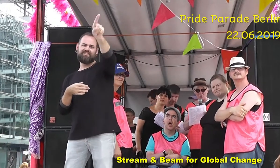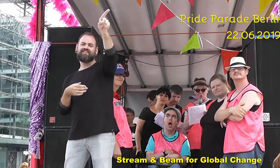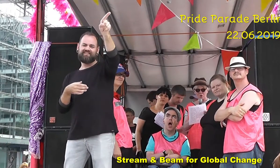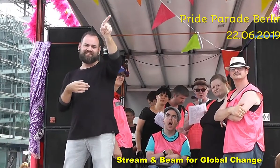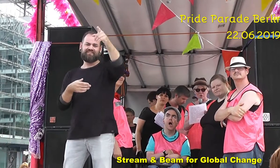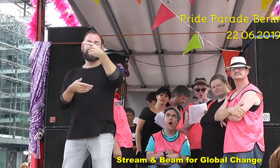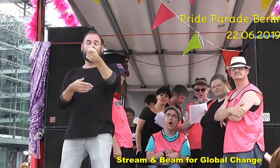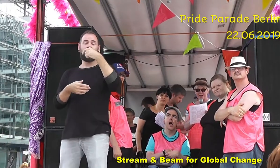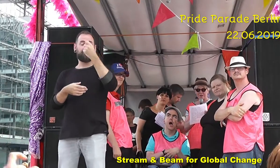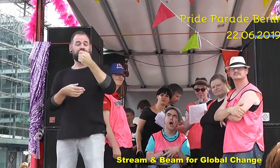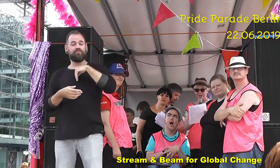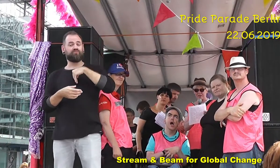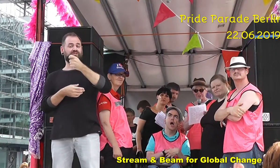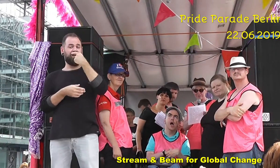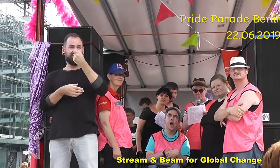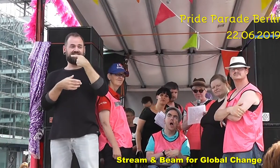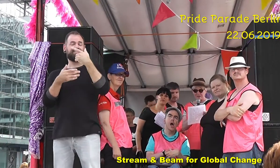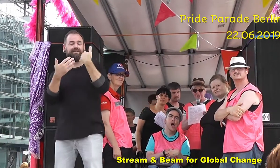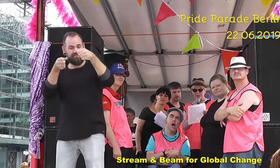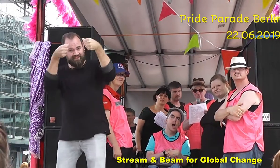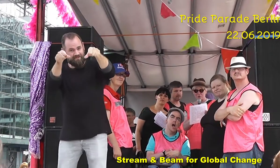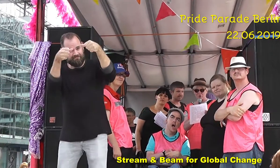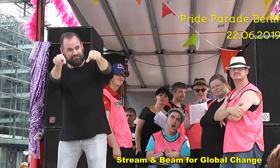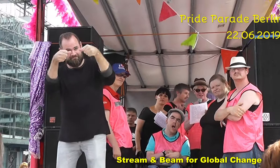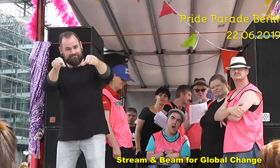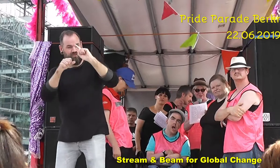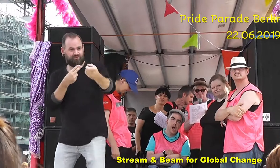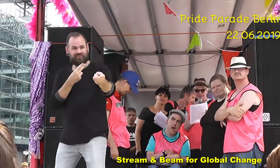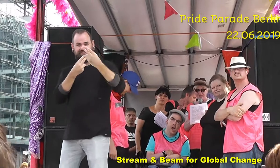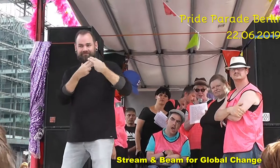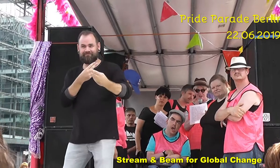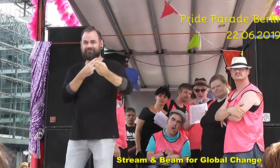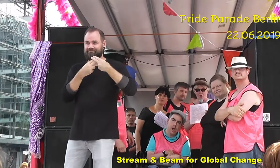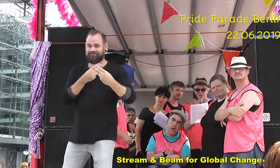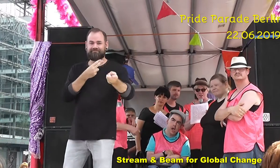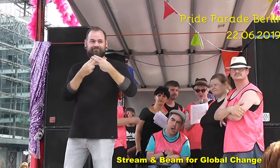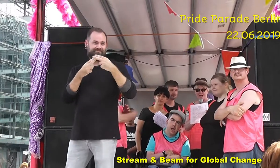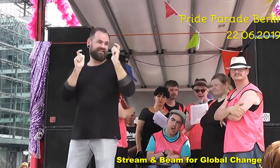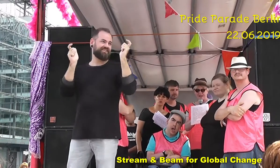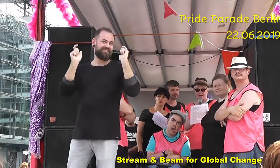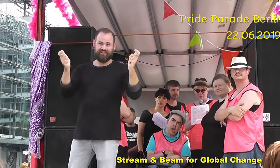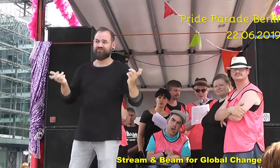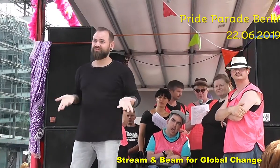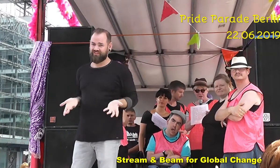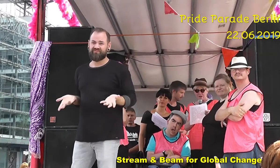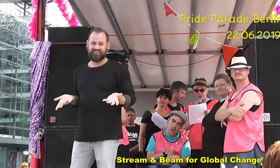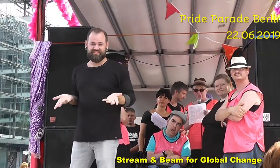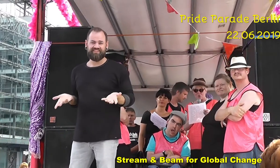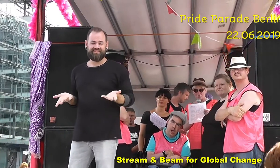und zu funktionieren bringen. Dafür setzte die Psychiatrie auch Zwang ein.